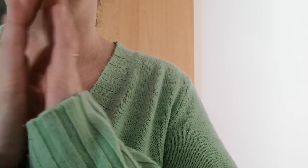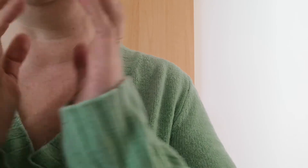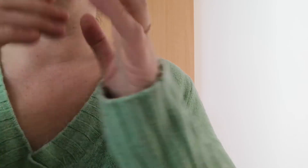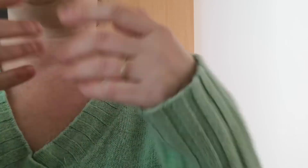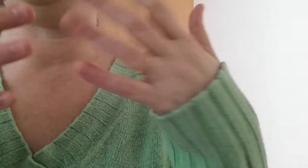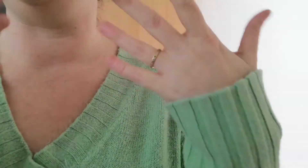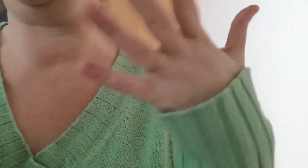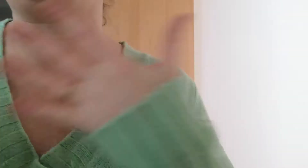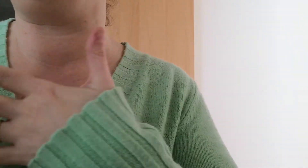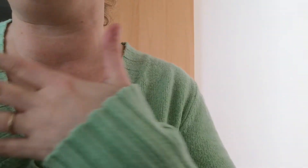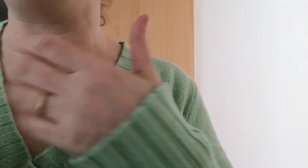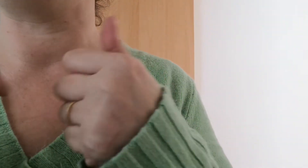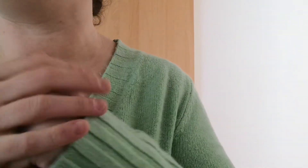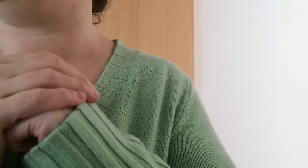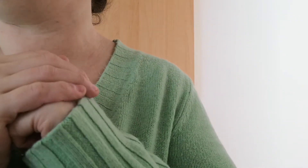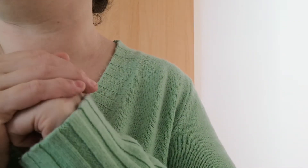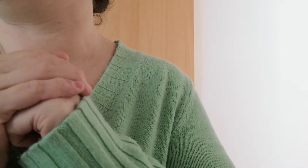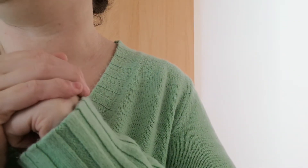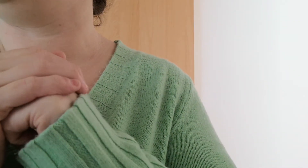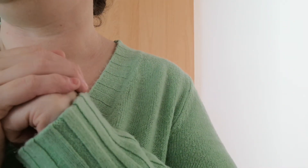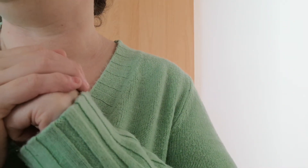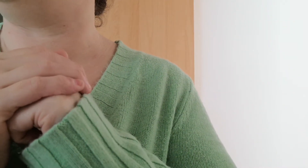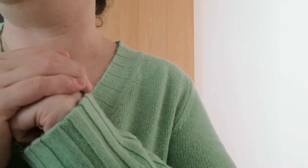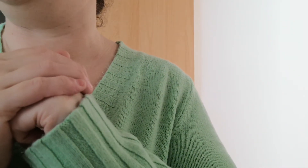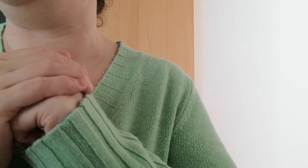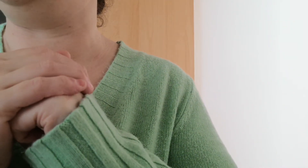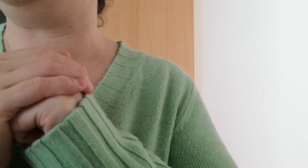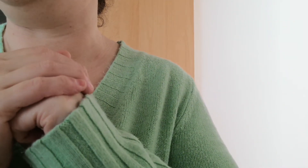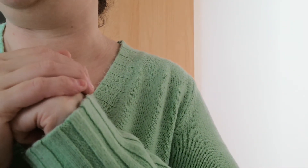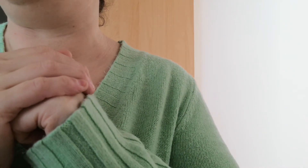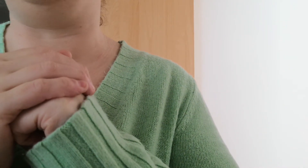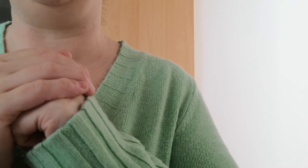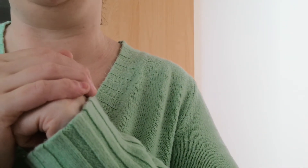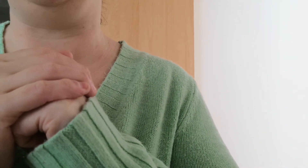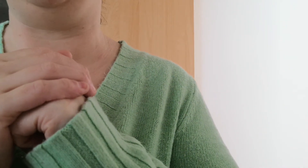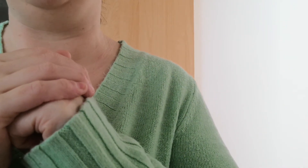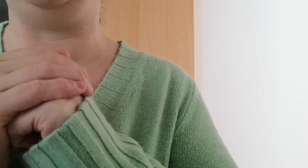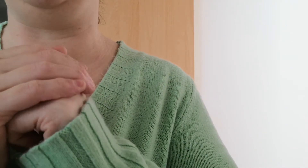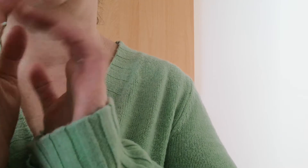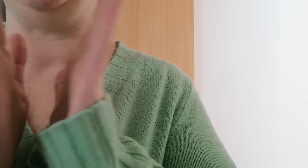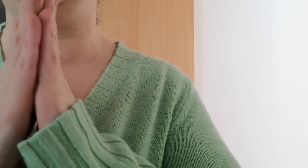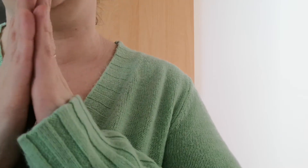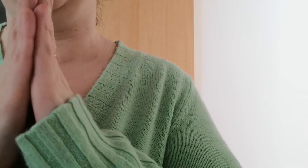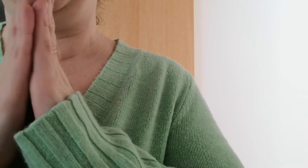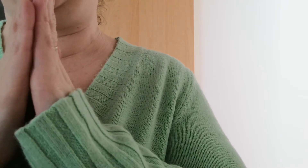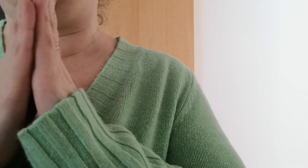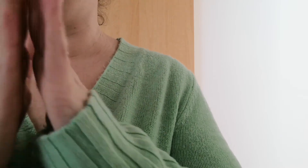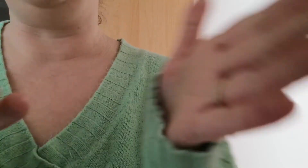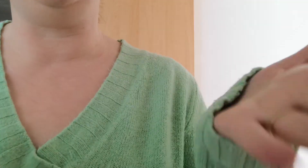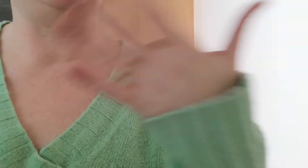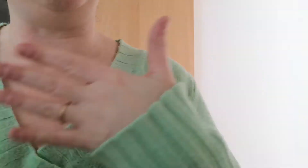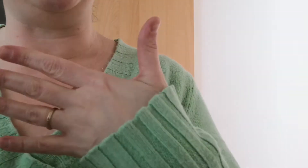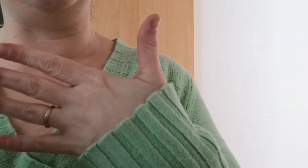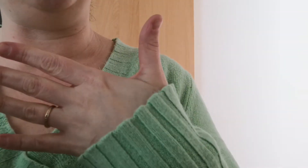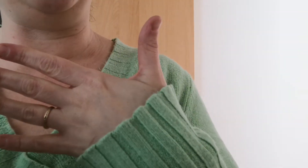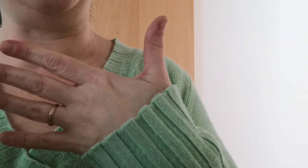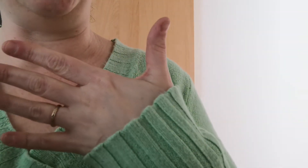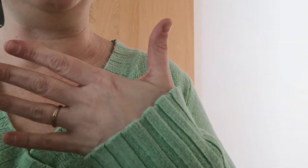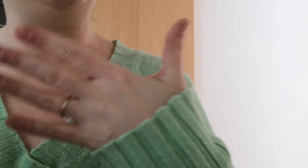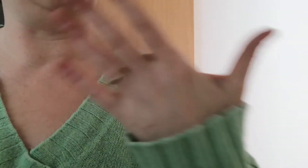faut pas que ça ressemble trop aux autres donc c'est trop cool je suis contente et donc je vous invite à aller sur cette chaîne là si vous